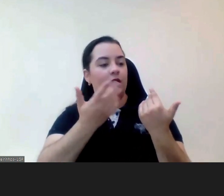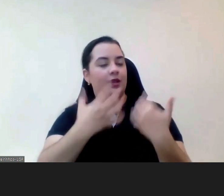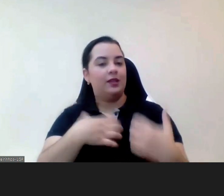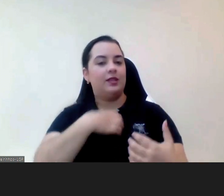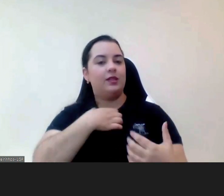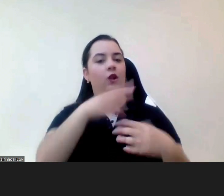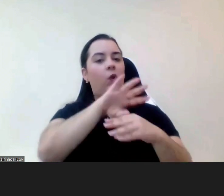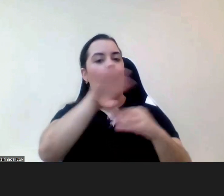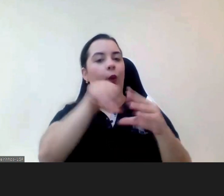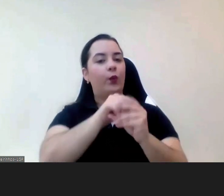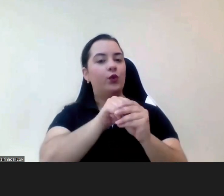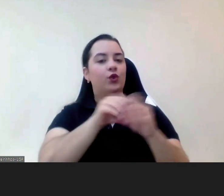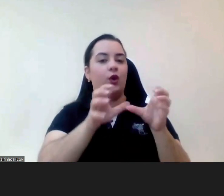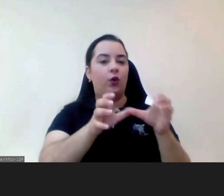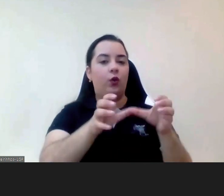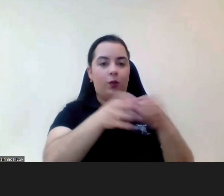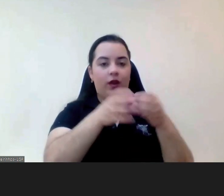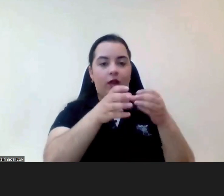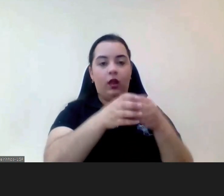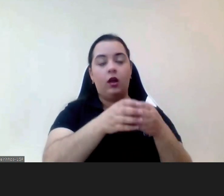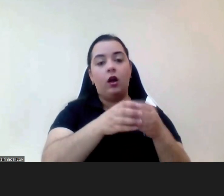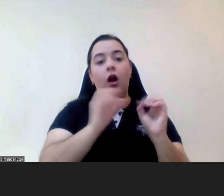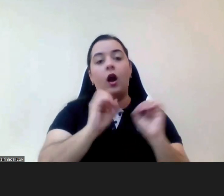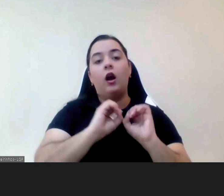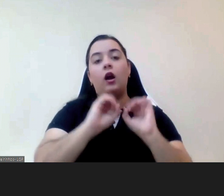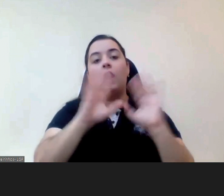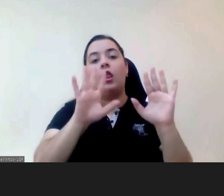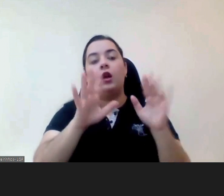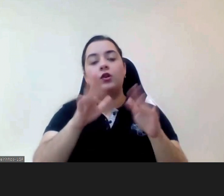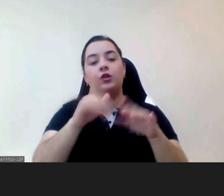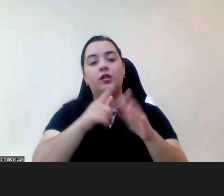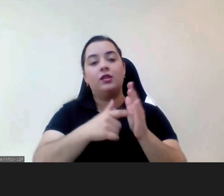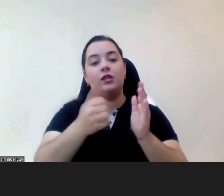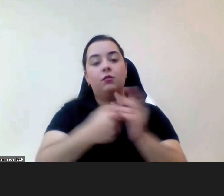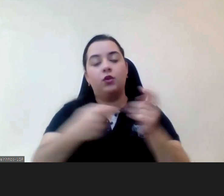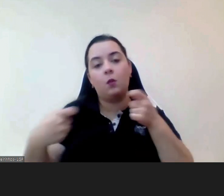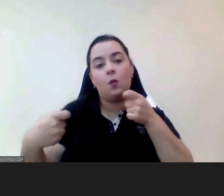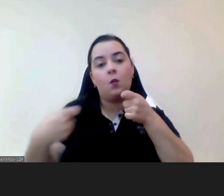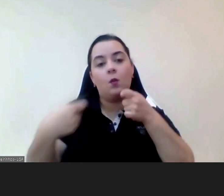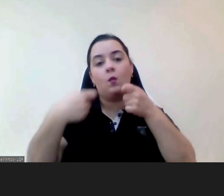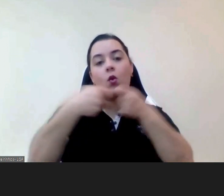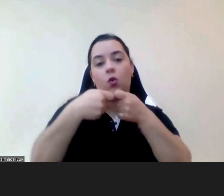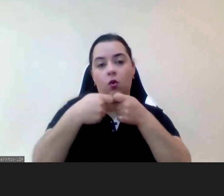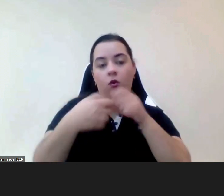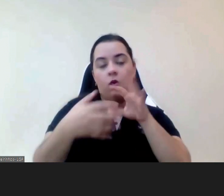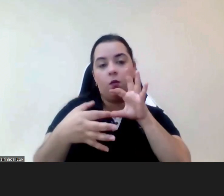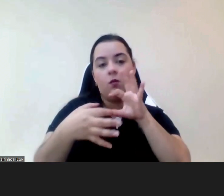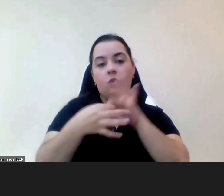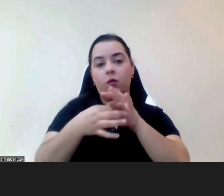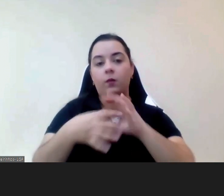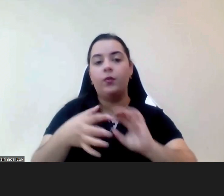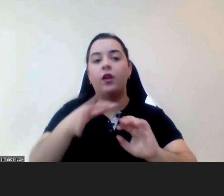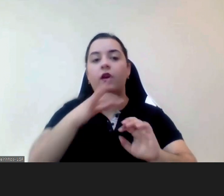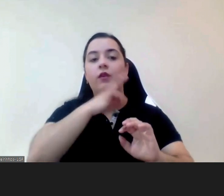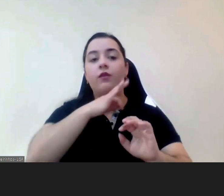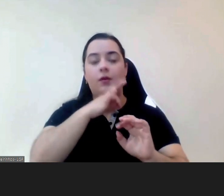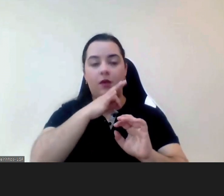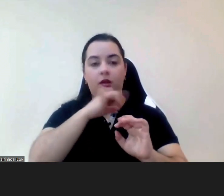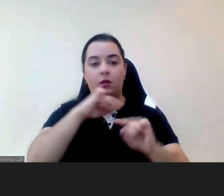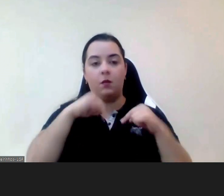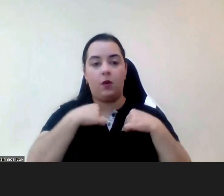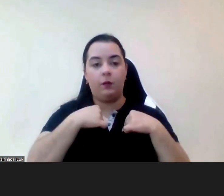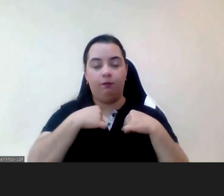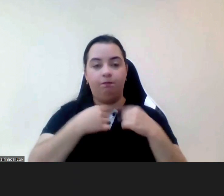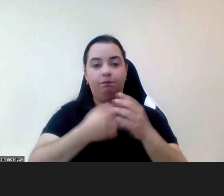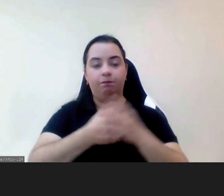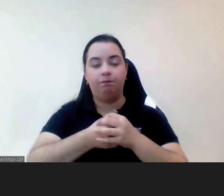nunca claro desvinculando a relação a presença e da sua família de origem nestas